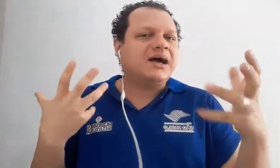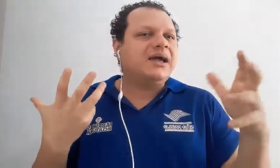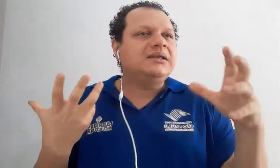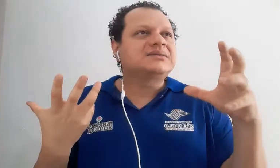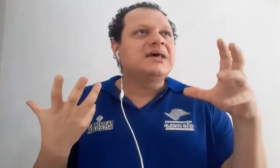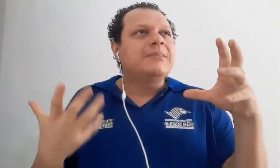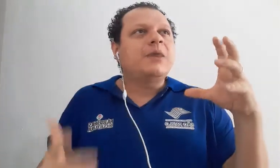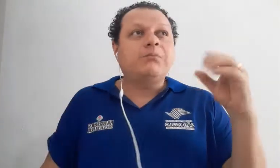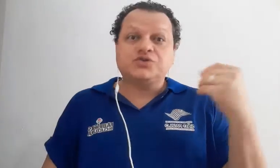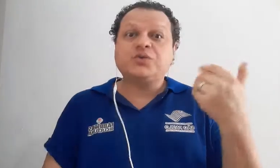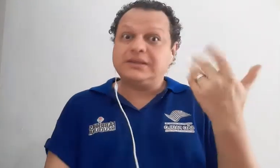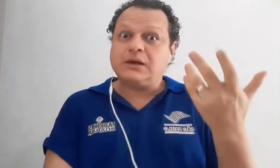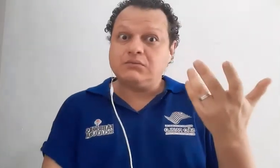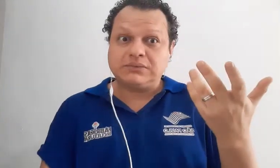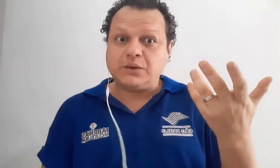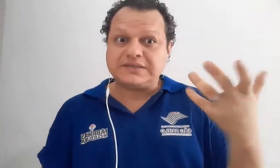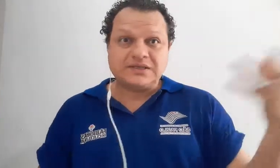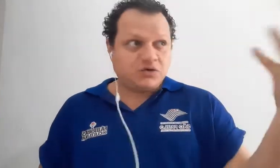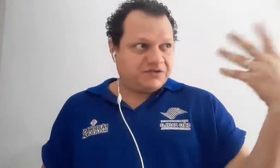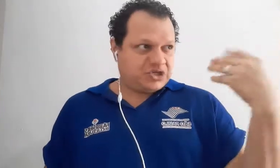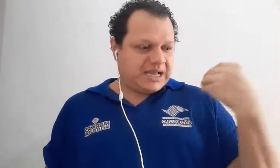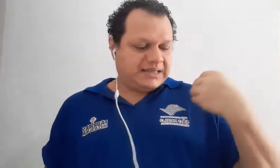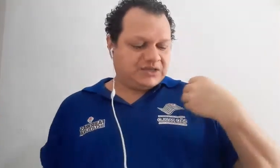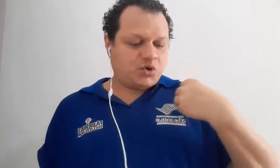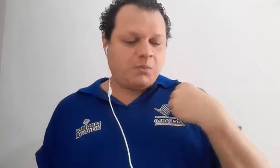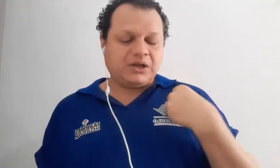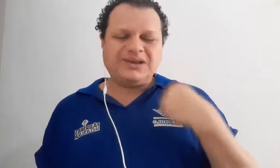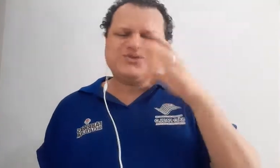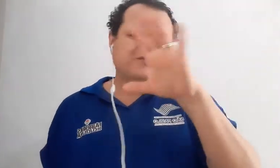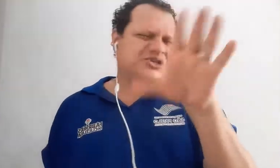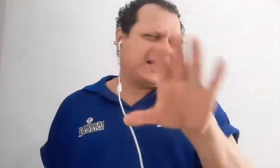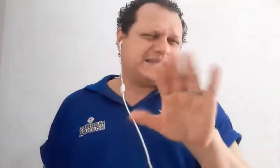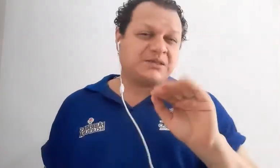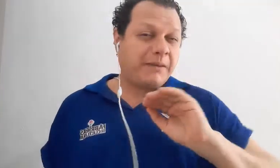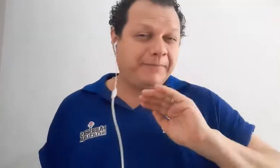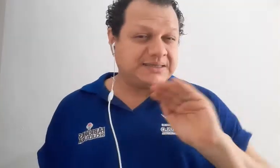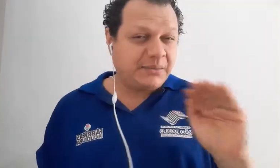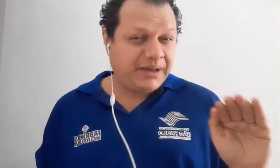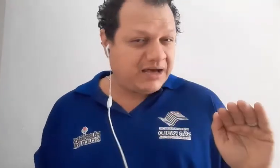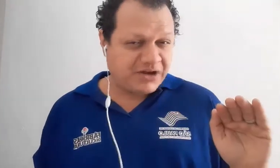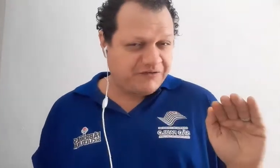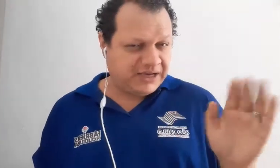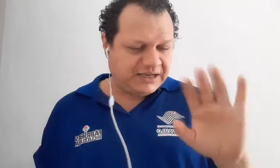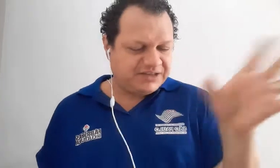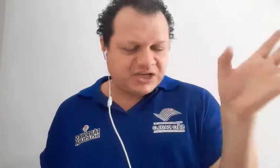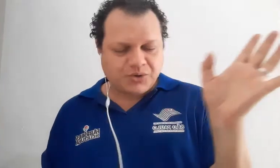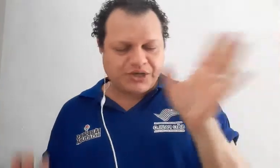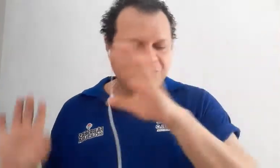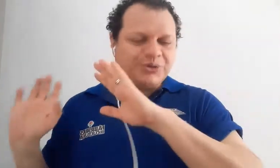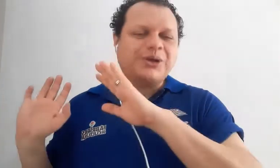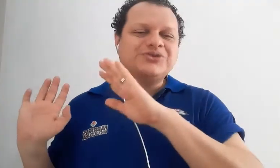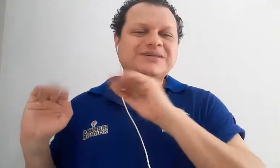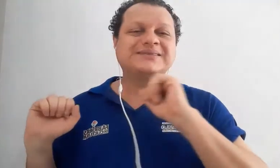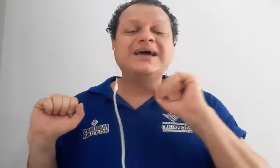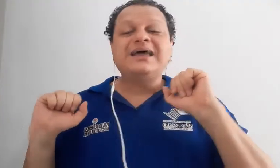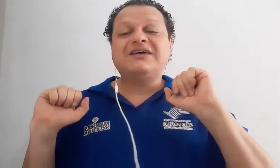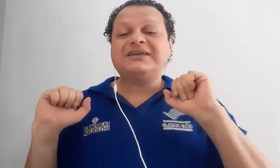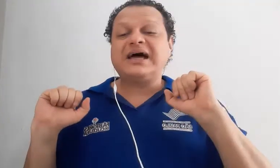eles não possuem tão assim sofisticadas como... não sofisticadas. Essa é uma péssima palavra que eu falei. Na verdade, eu retiro o que eu disse. Na verdade,